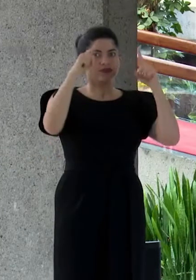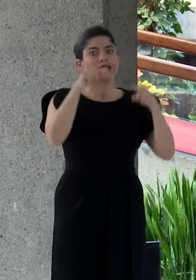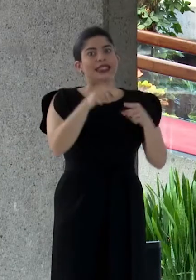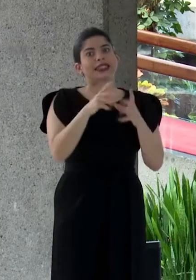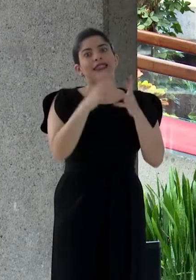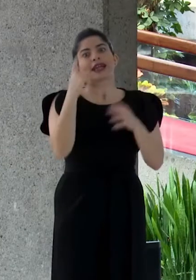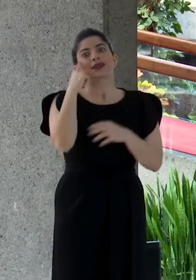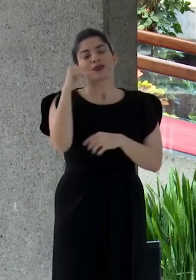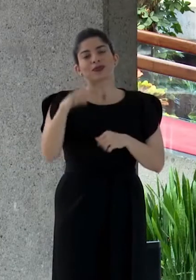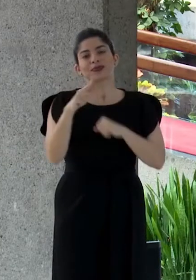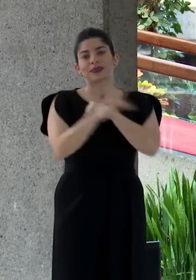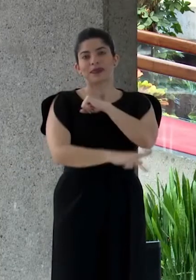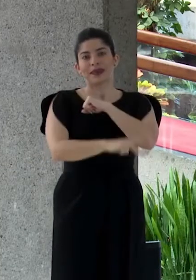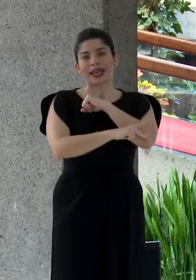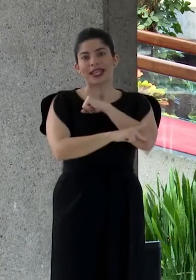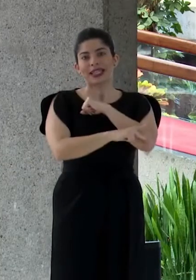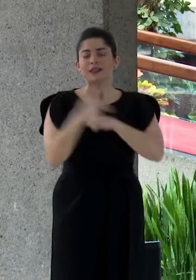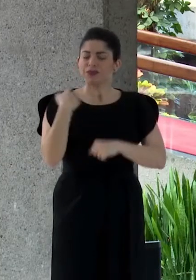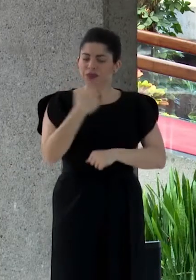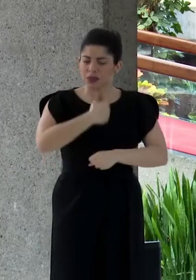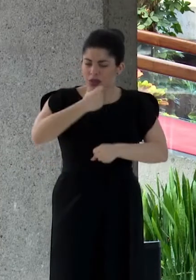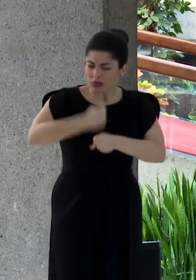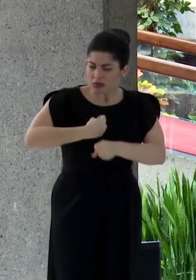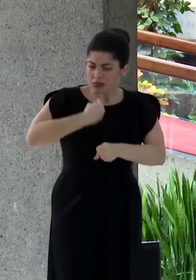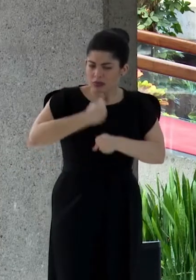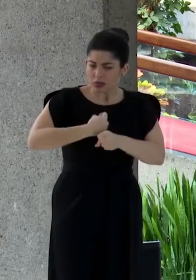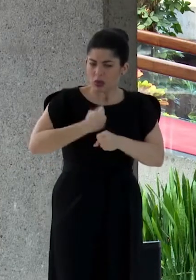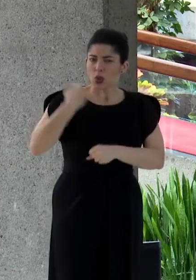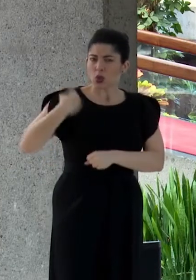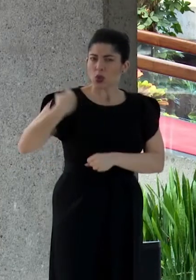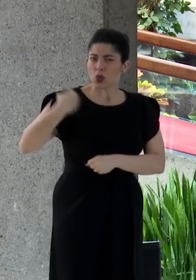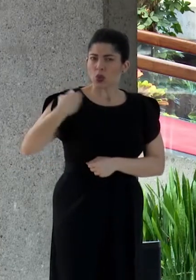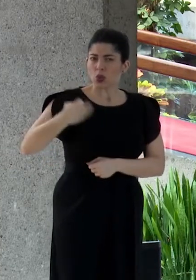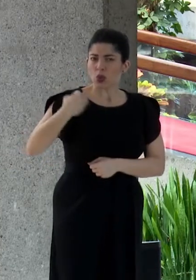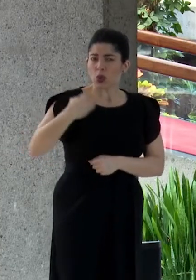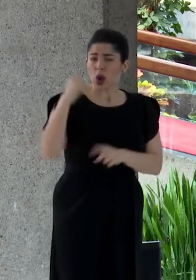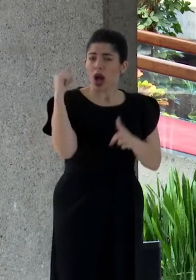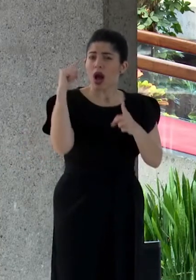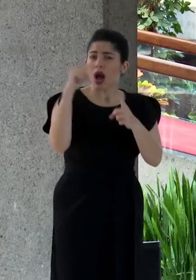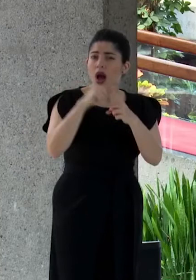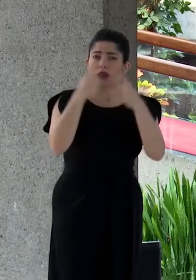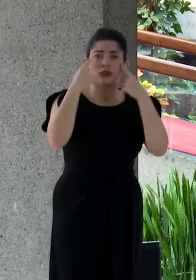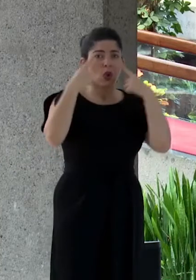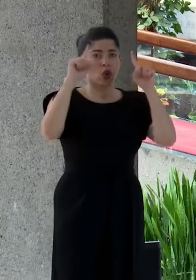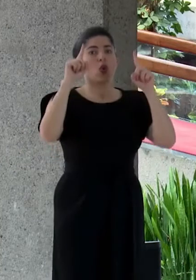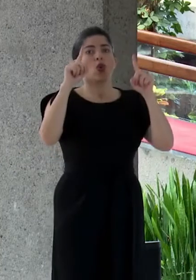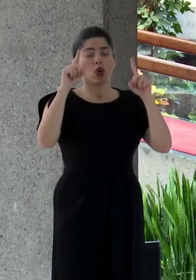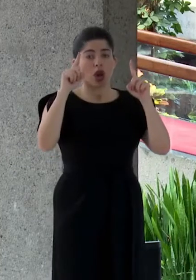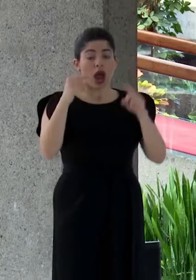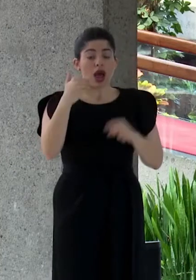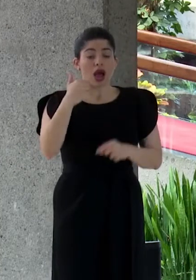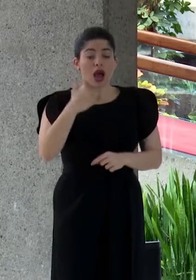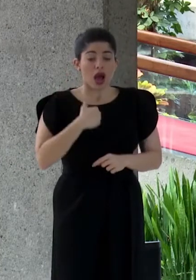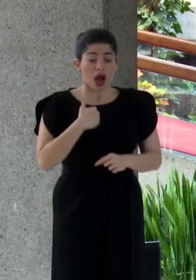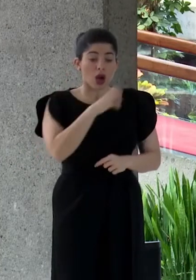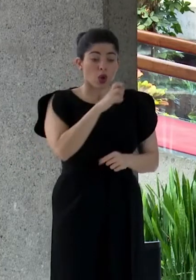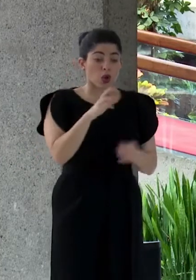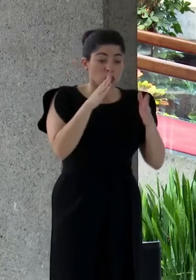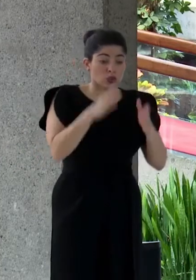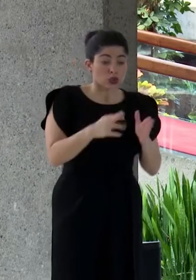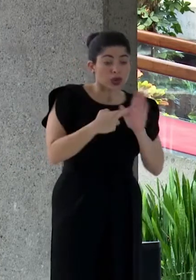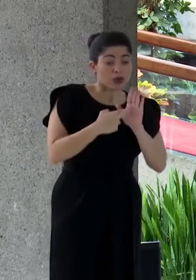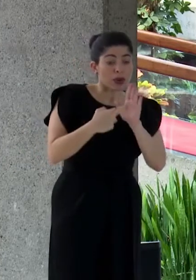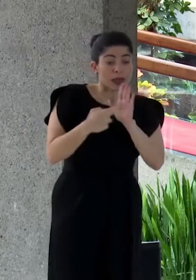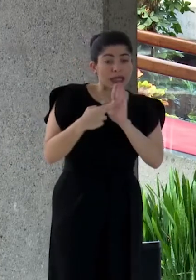anhelo país. Trabajaremos un día y otro también hasta lograr que haya representación costarricense